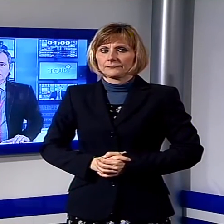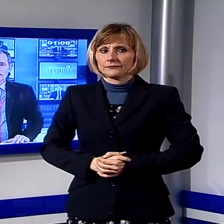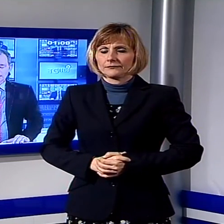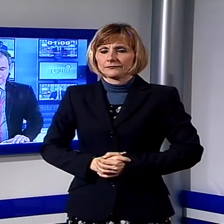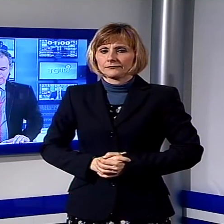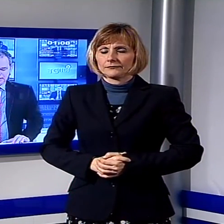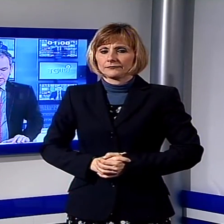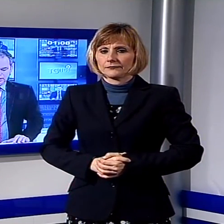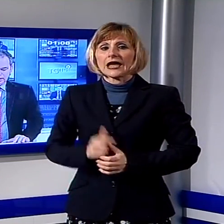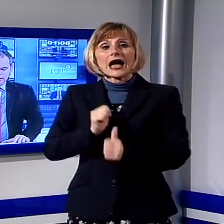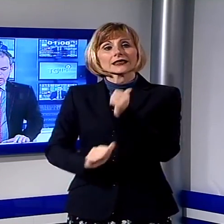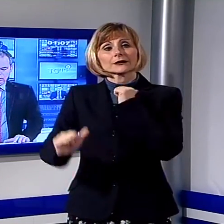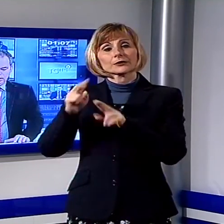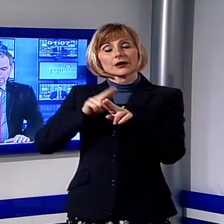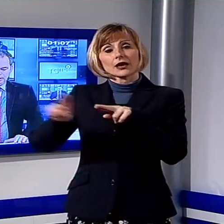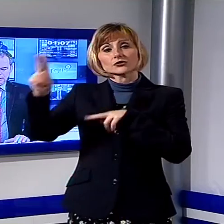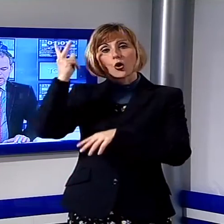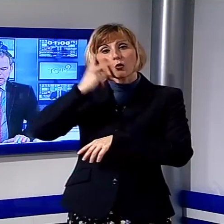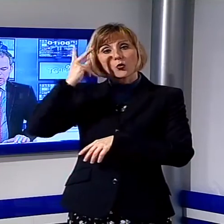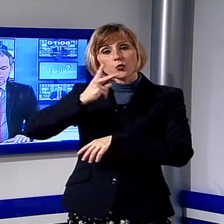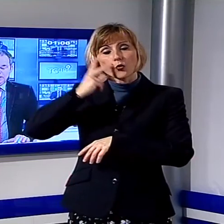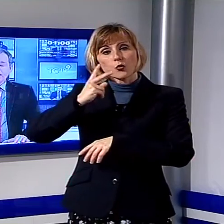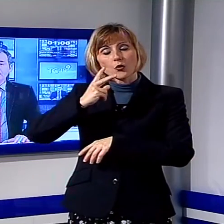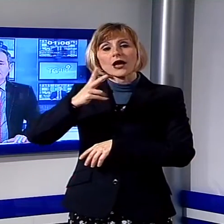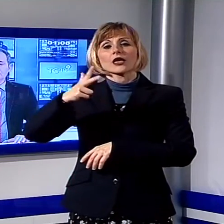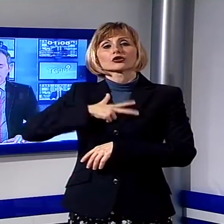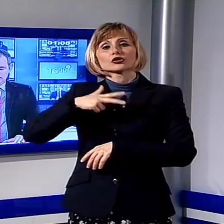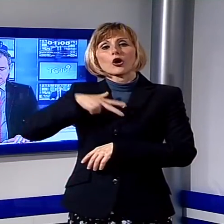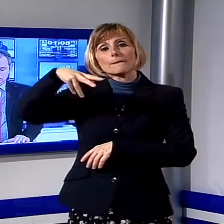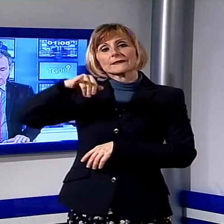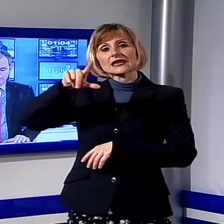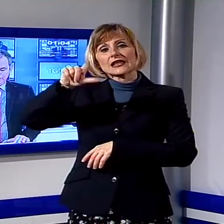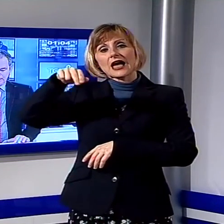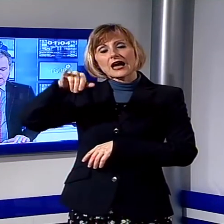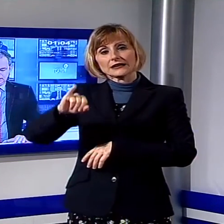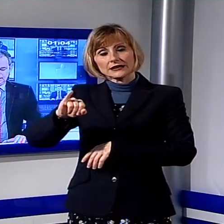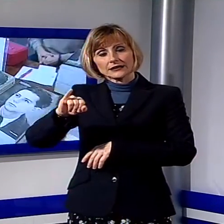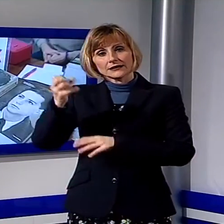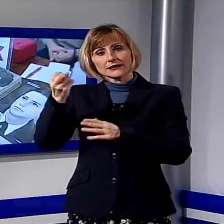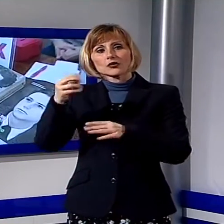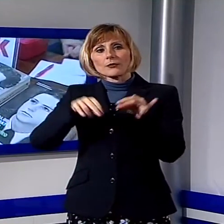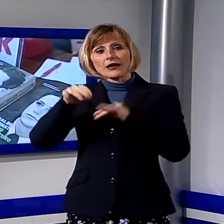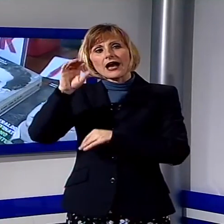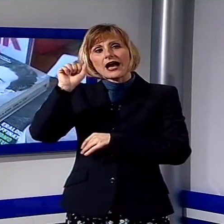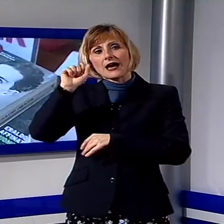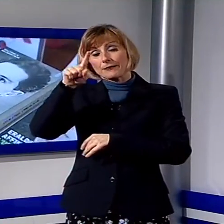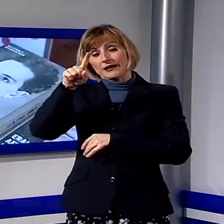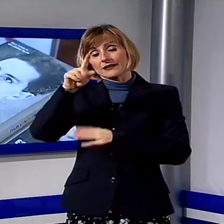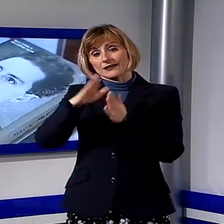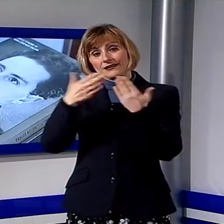Anteprima nazionale a Lucca per il Don Milani di Eraldo Affinati. Grazie alla fondazione Mario Tobino, lo